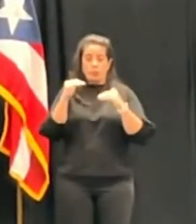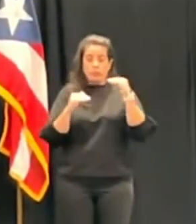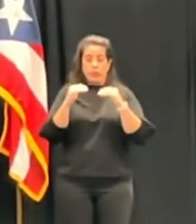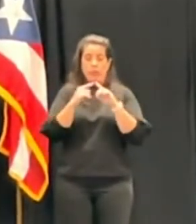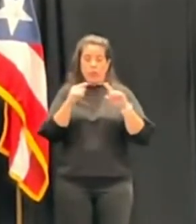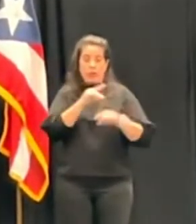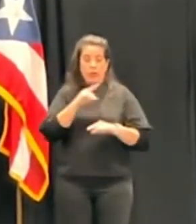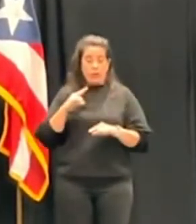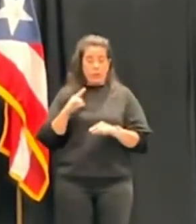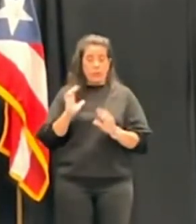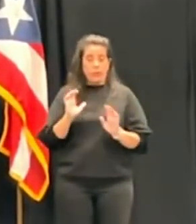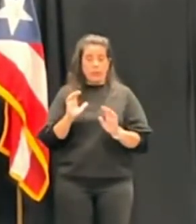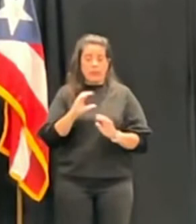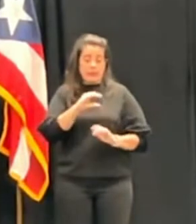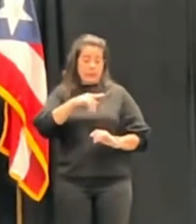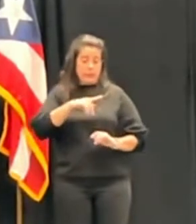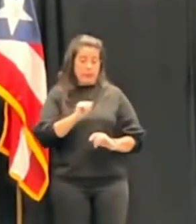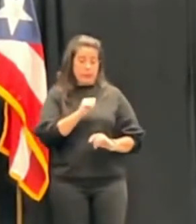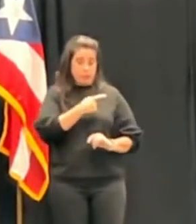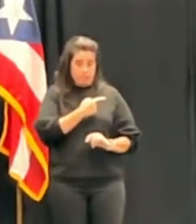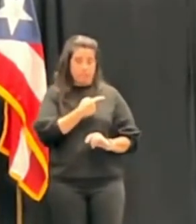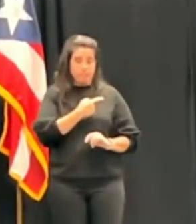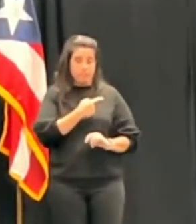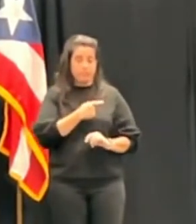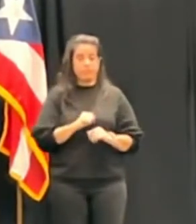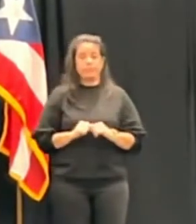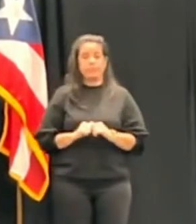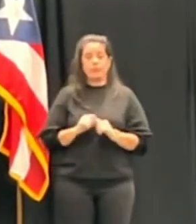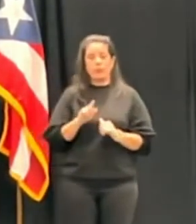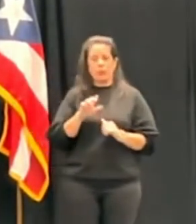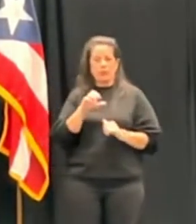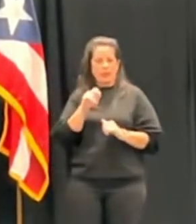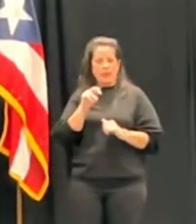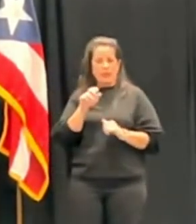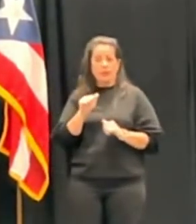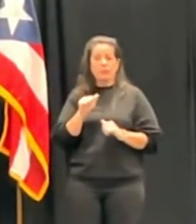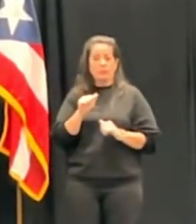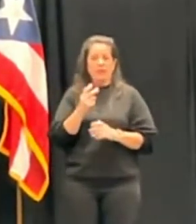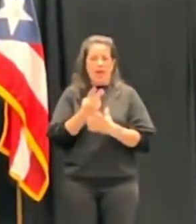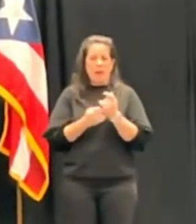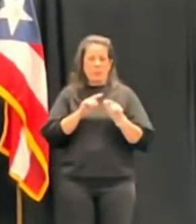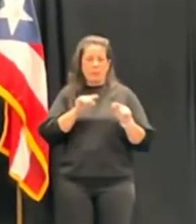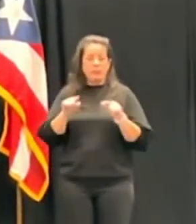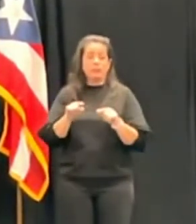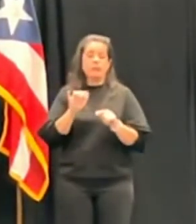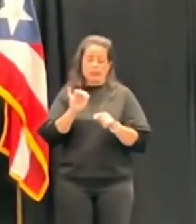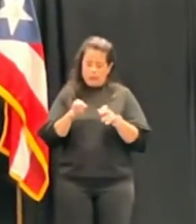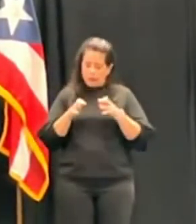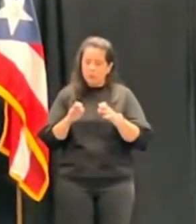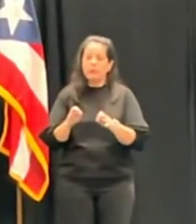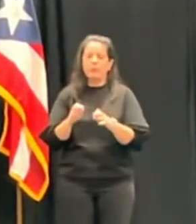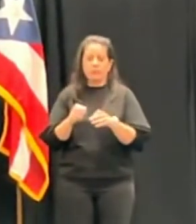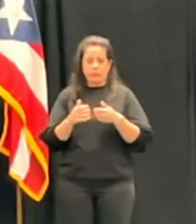en el caso del CPA Kermin Lucena, que va a ambos cuerpos, que sea de esa manera, ¿verdad?